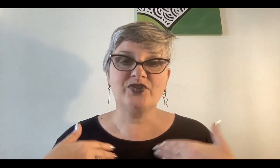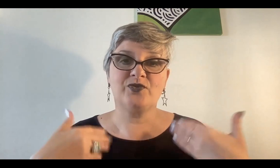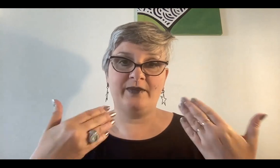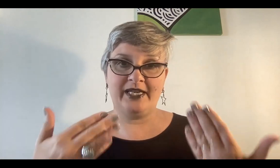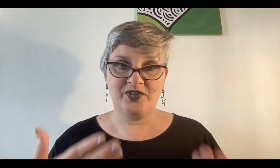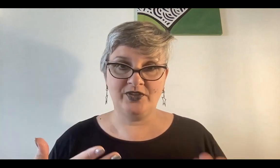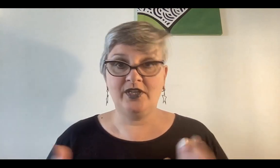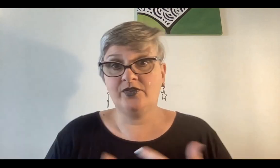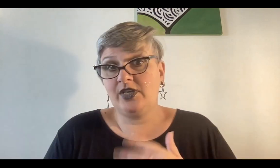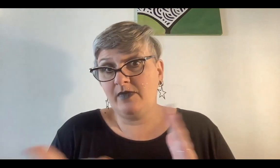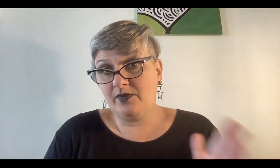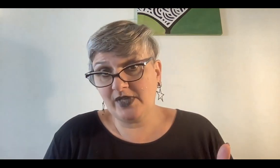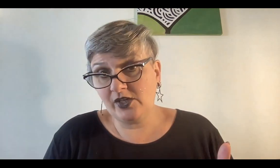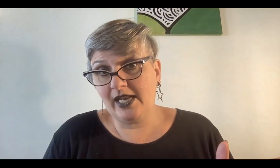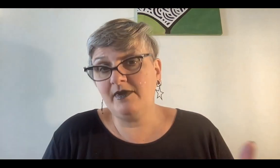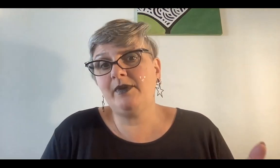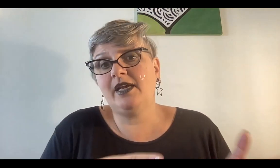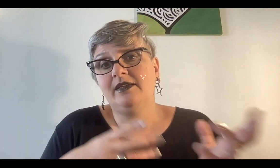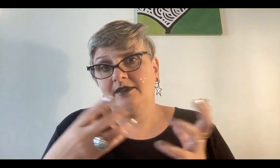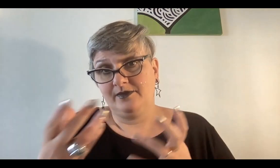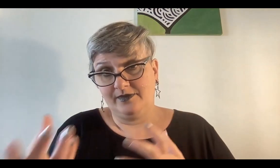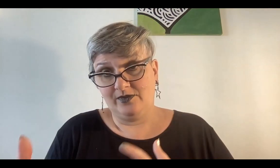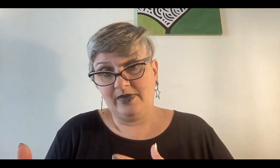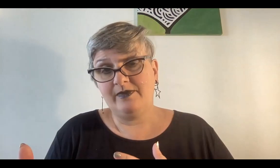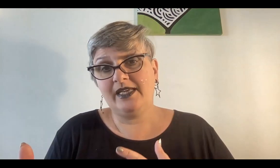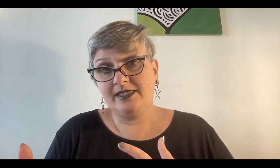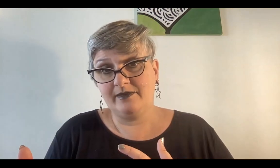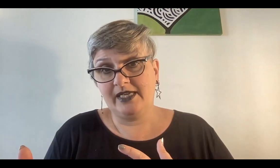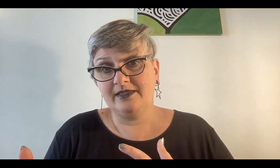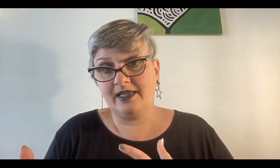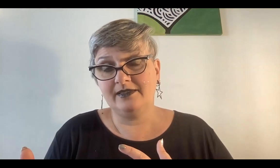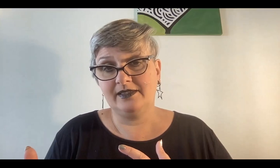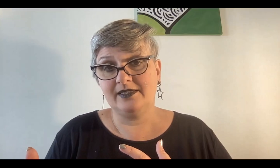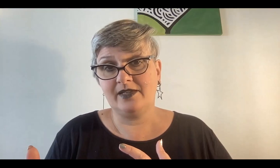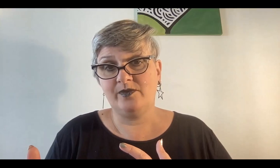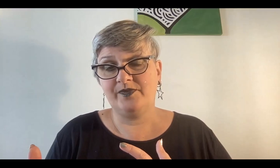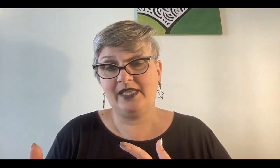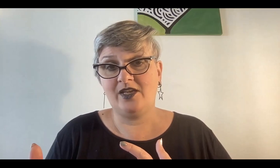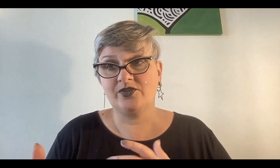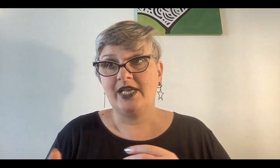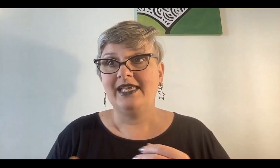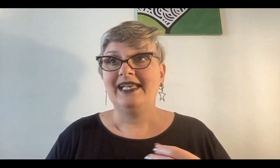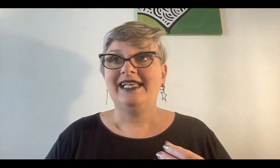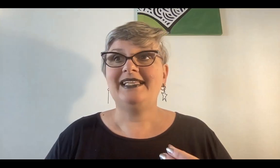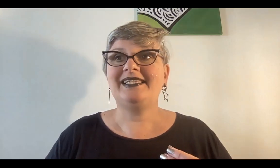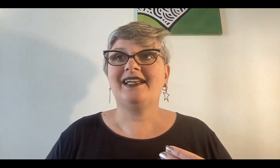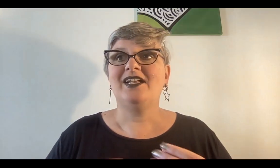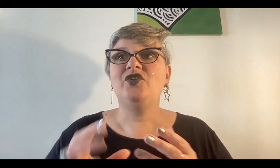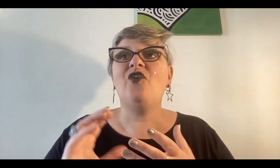sos una emanación de Dios. Y me señala la Biblia, con almágen y semejanza de ser de Dios. Es decir, no